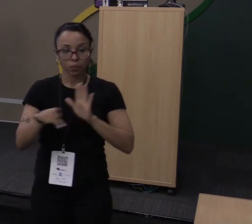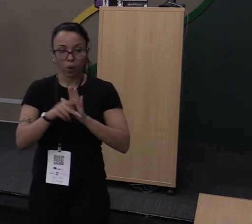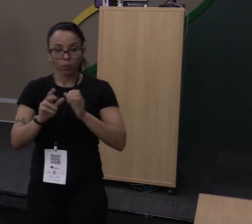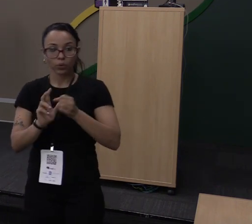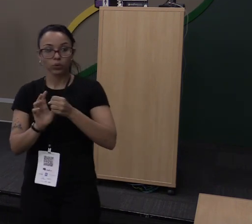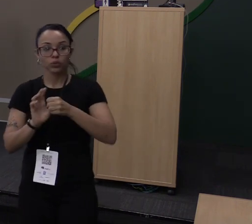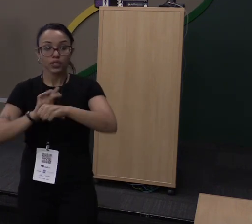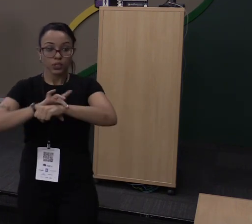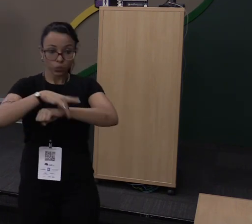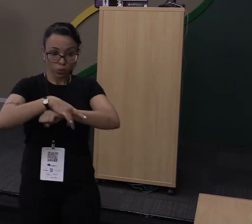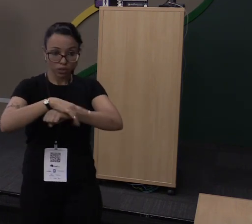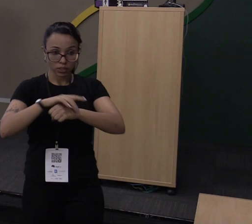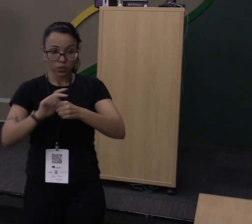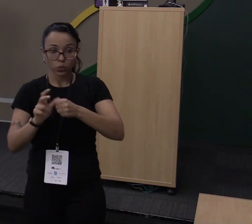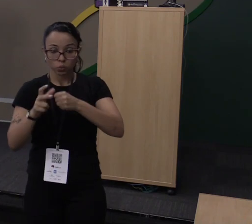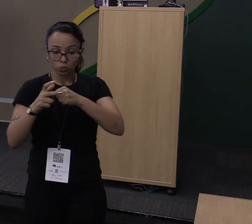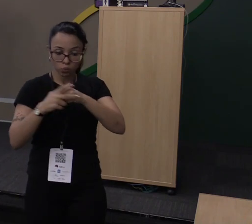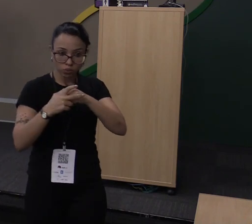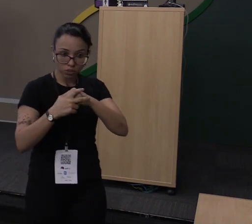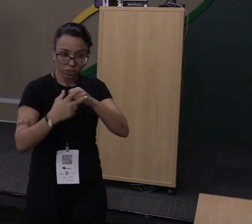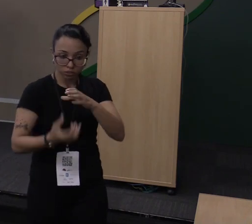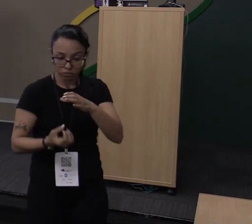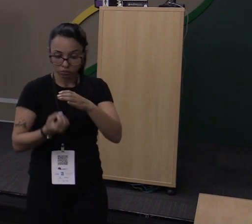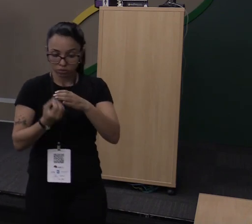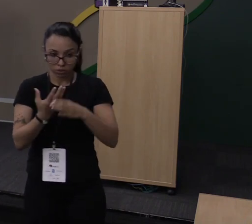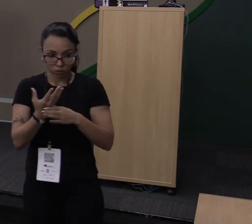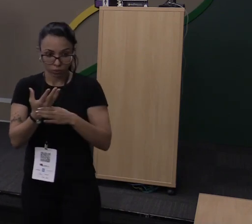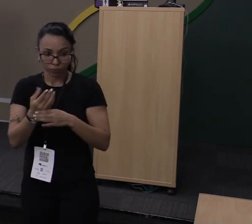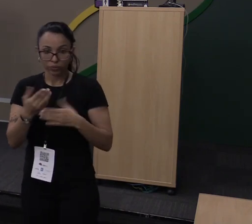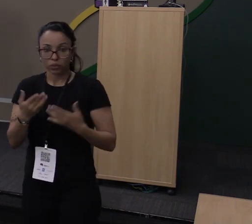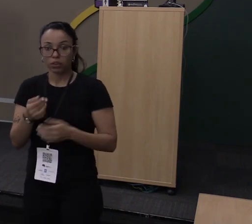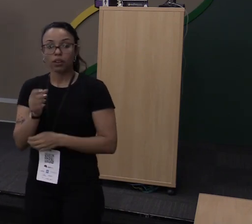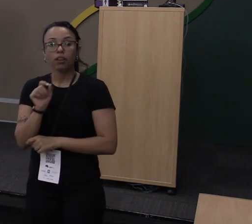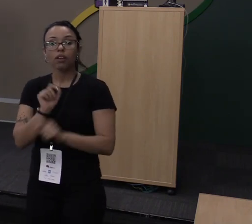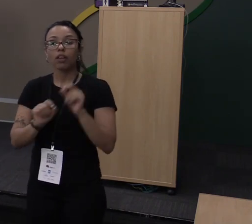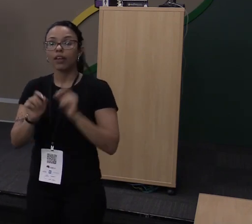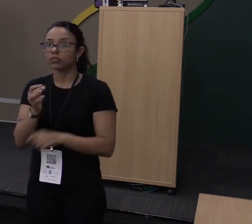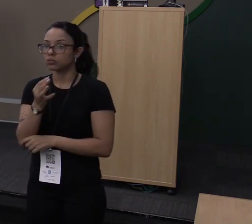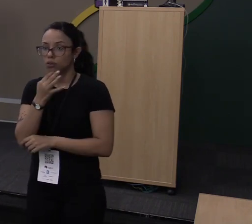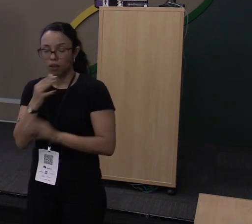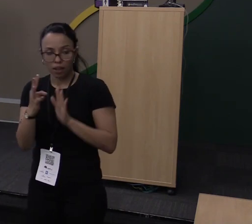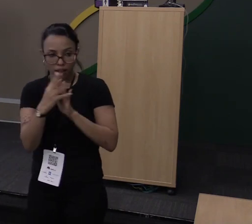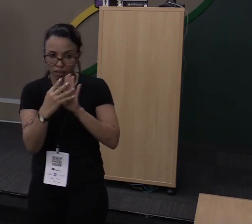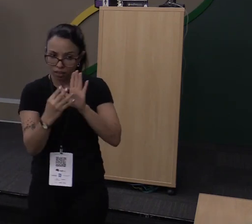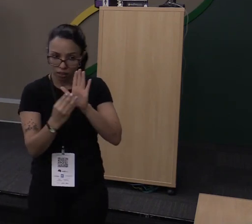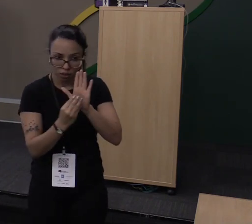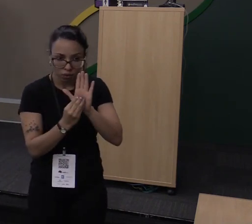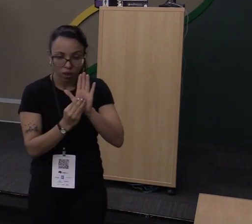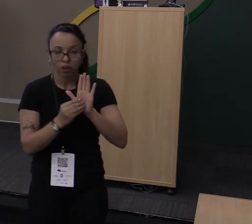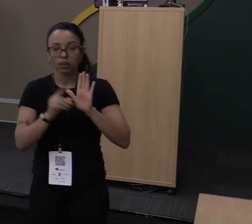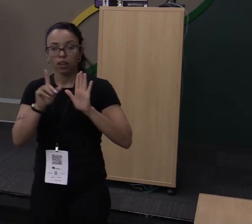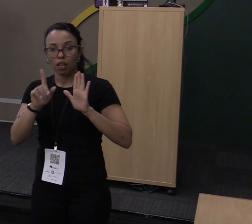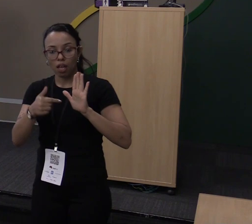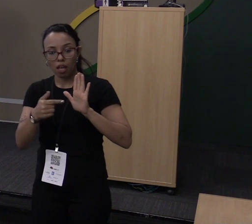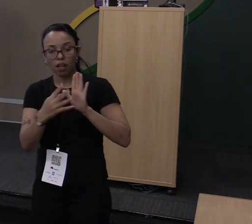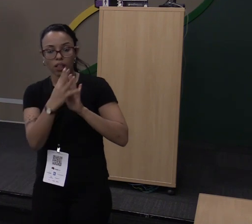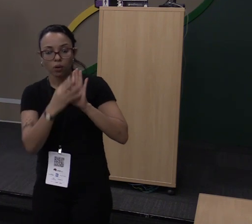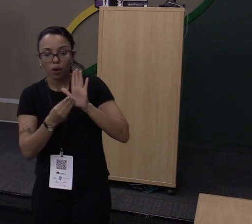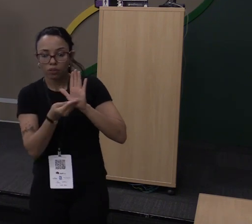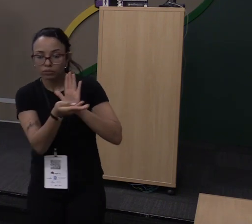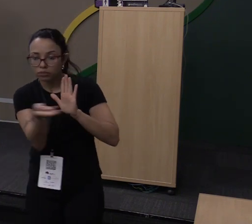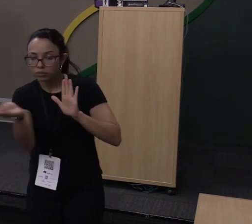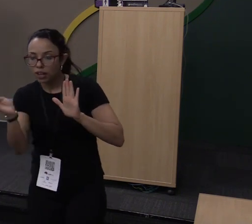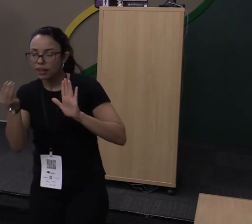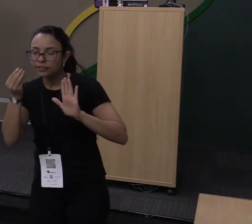e a gente pode dizer, para quem nunca viu o Rust, que é uma linguagem que vem para tentar